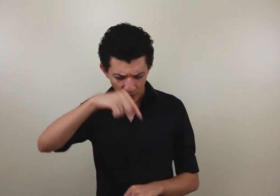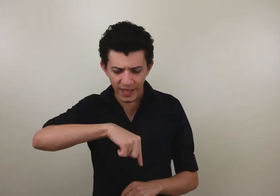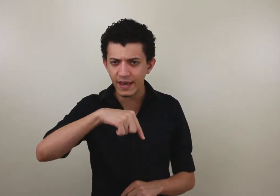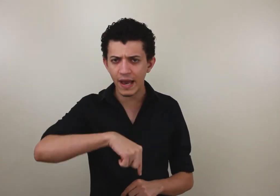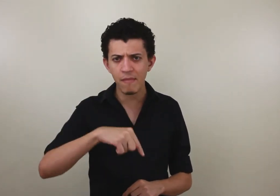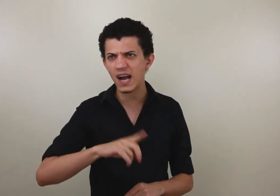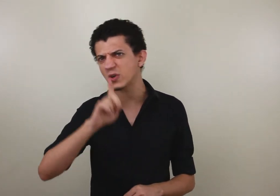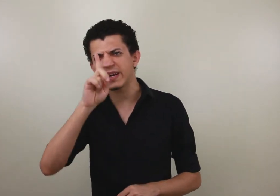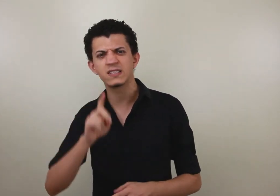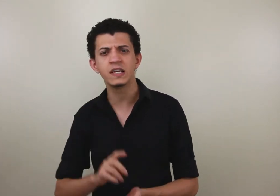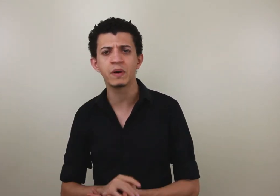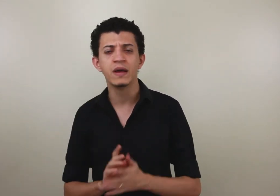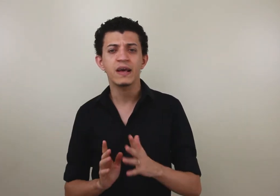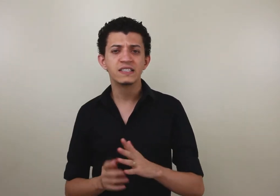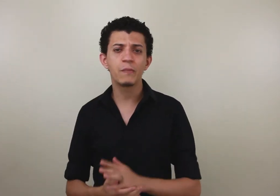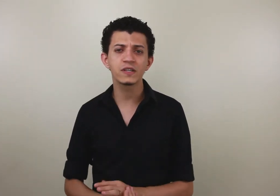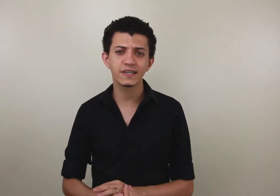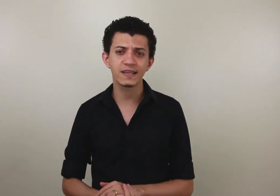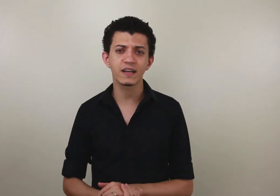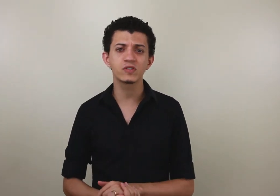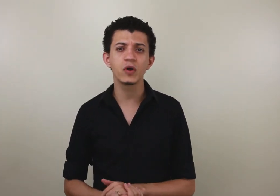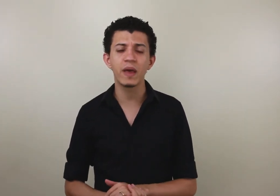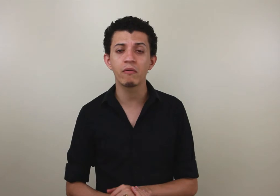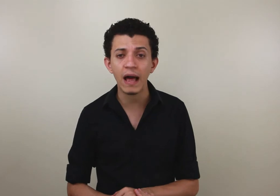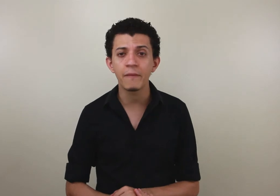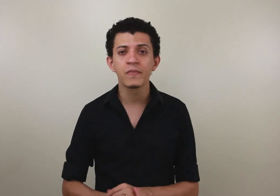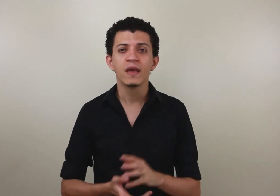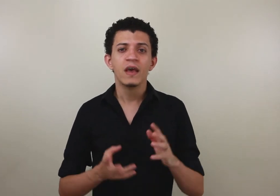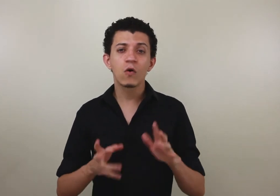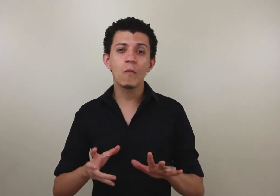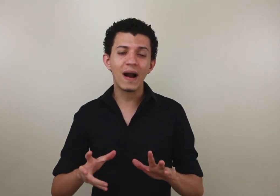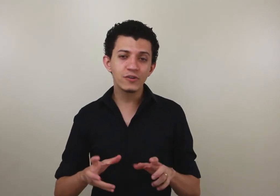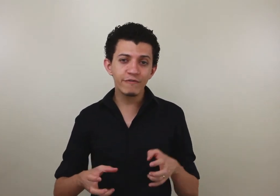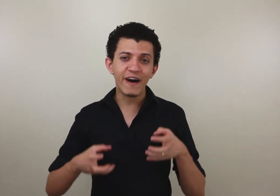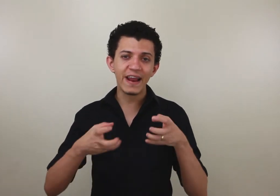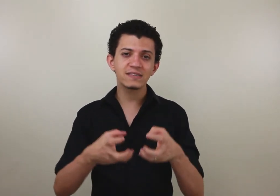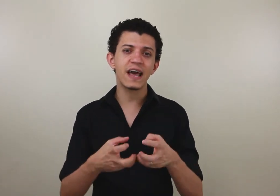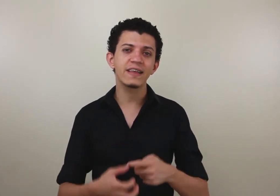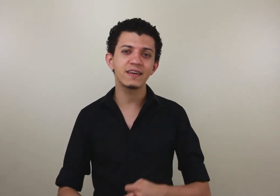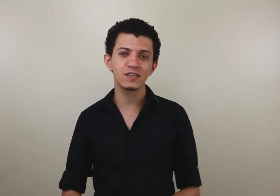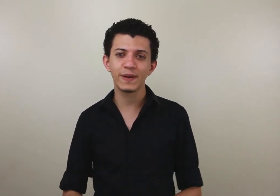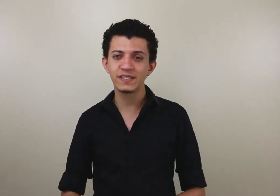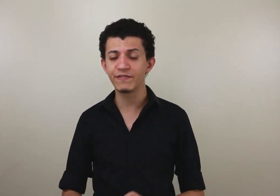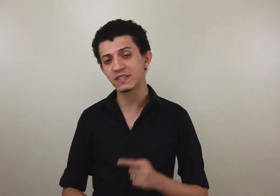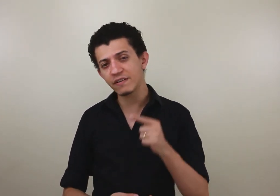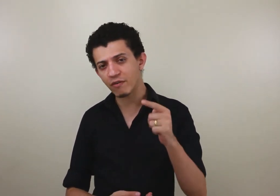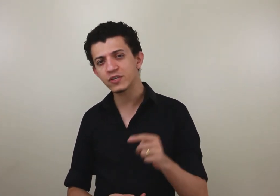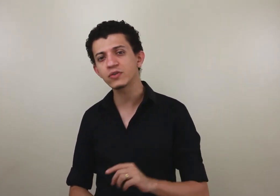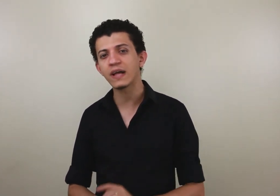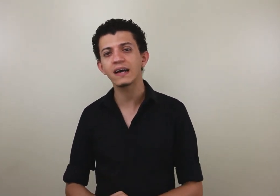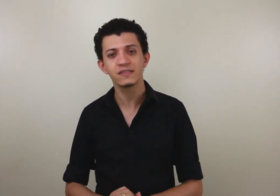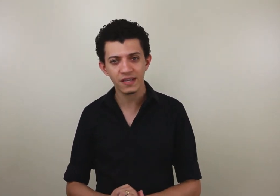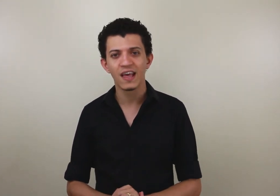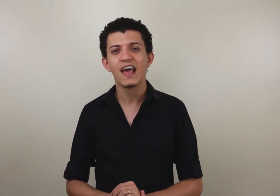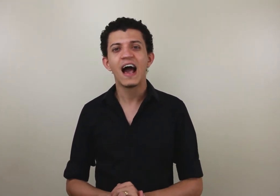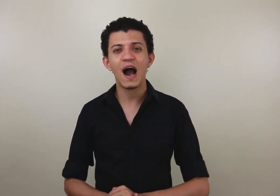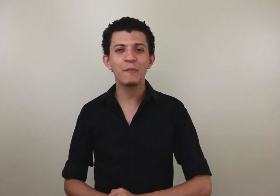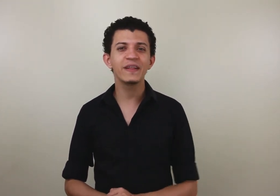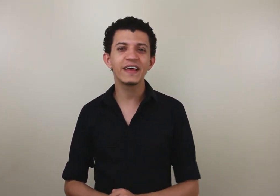tem um link aqui abaixo, aqui acima, você pode cadastrar o seu e-mail lá, eu compartilho várias técnicas específicas que vão te ajudar, sim, a aprender